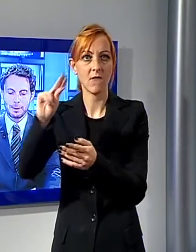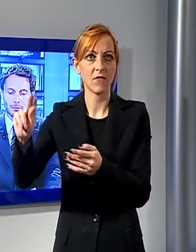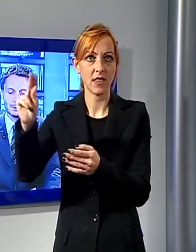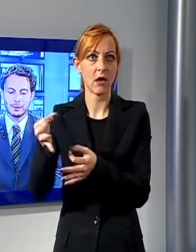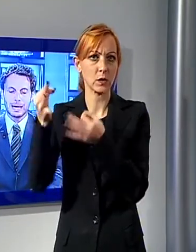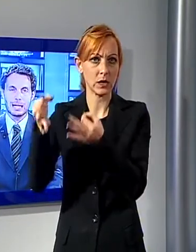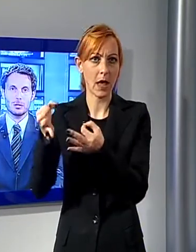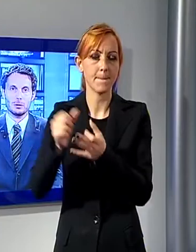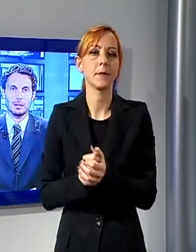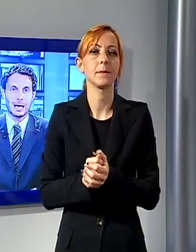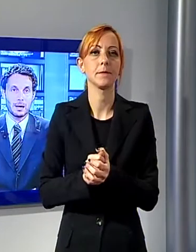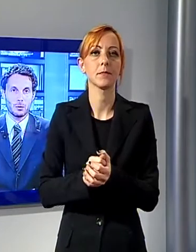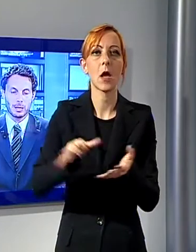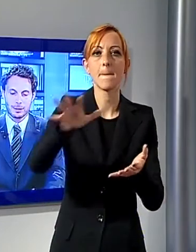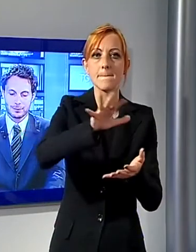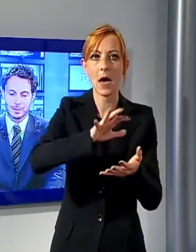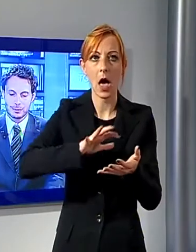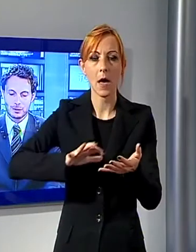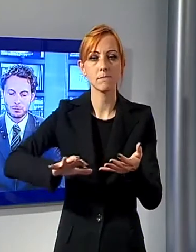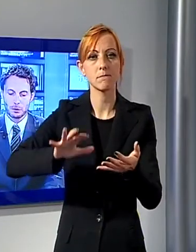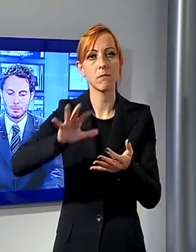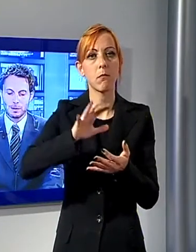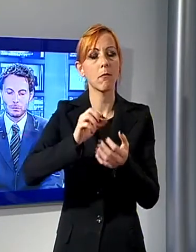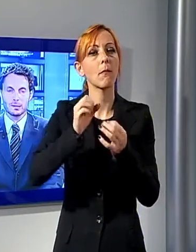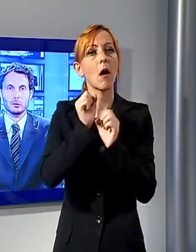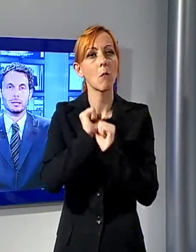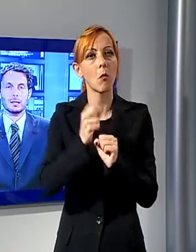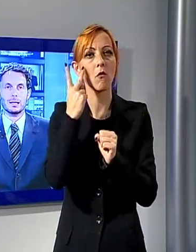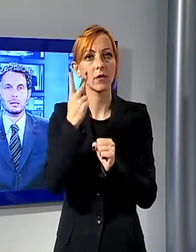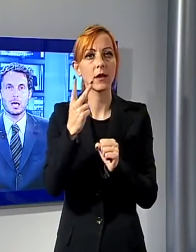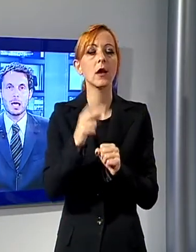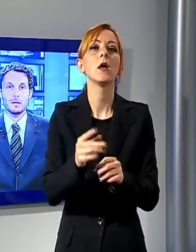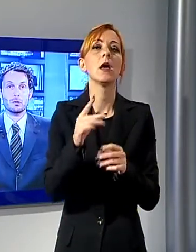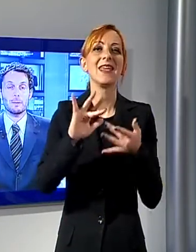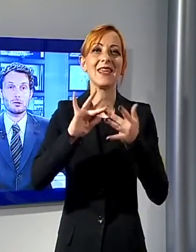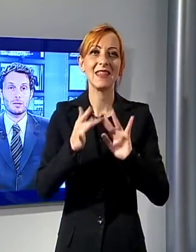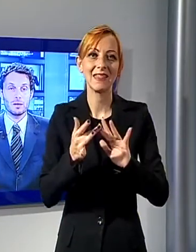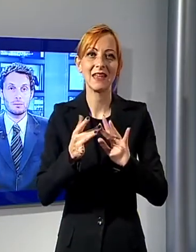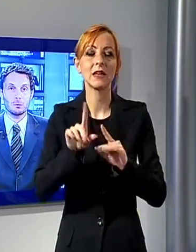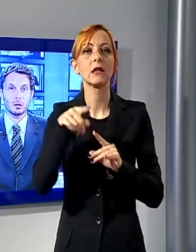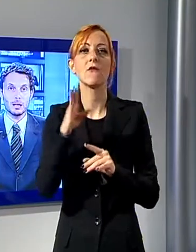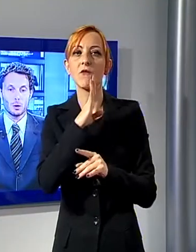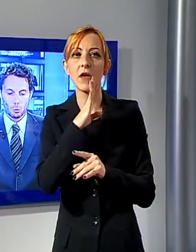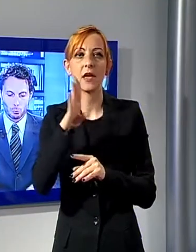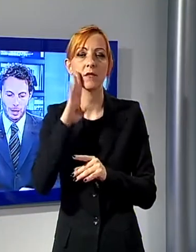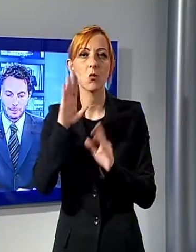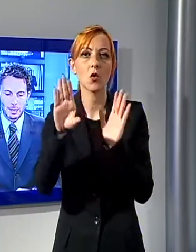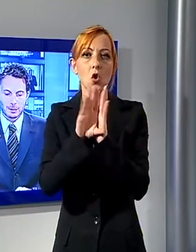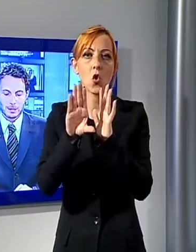con il dettaglio dell'area ancora interessata è disponibile sul sito internet e sulla pagina Facebook del Comune di